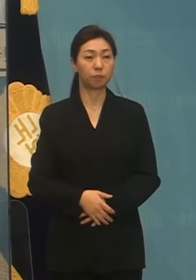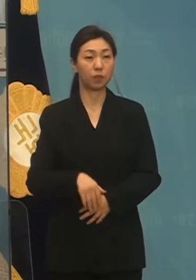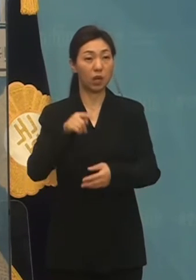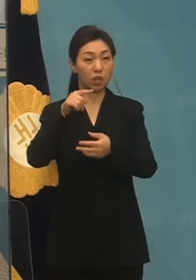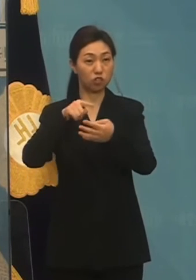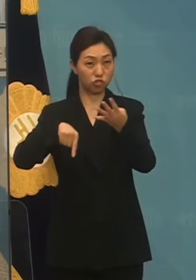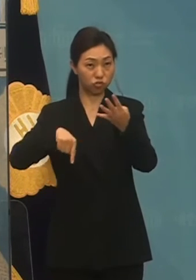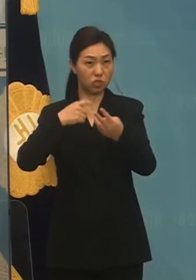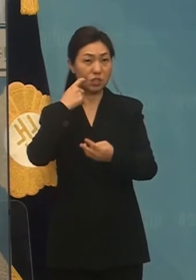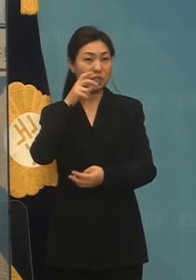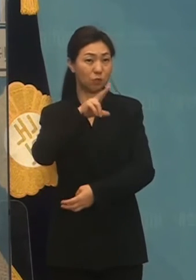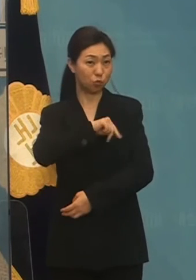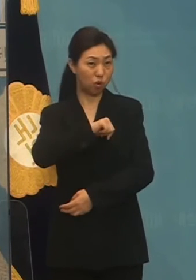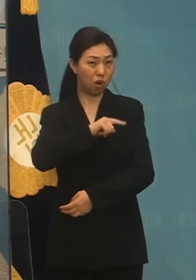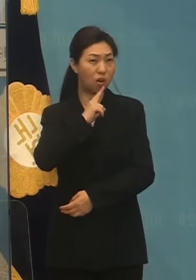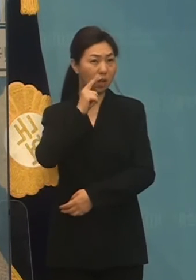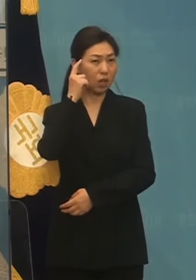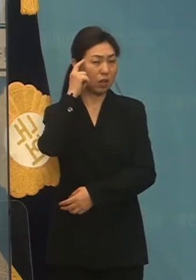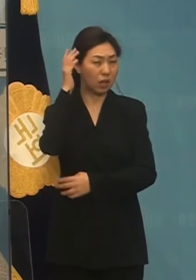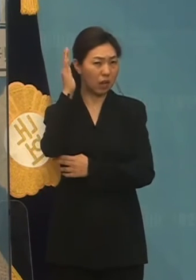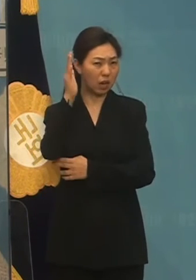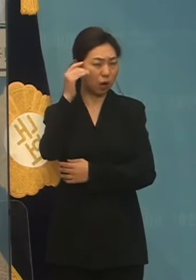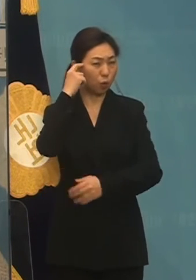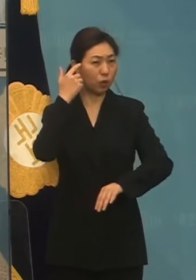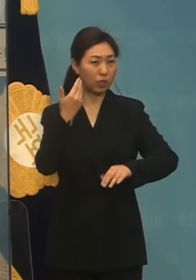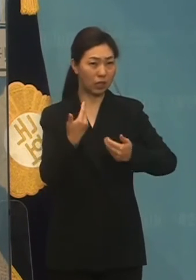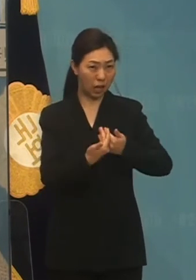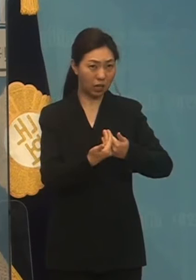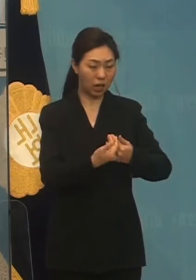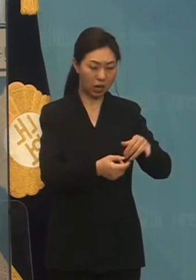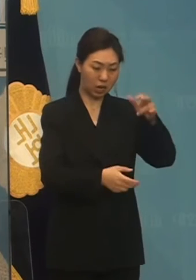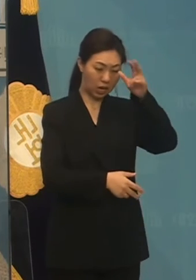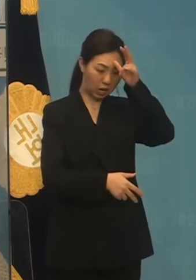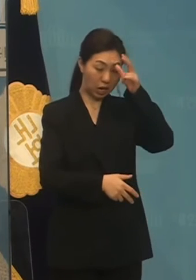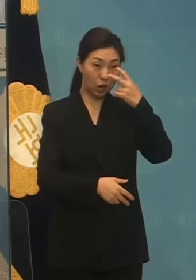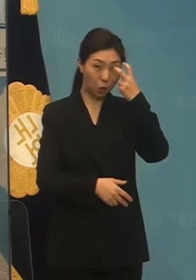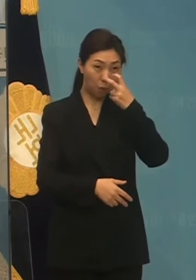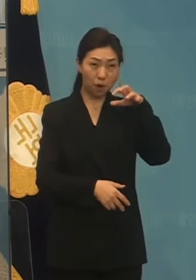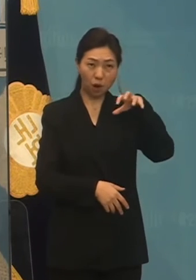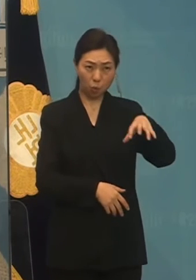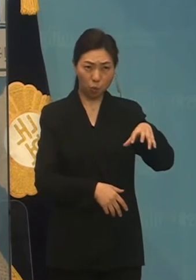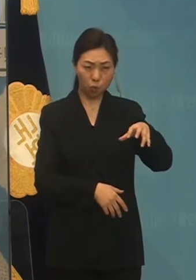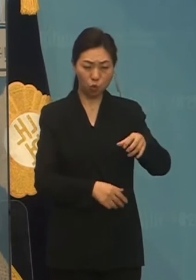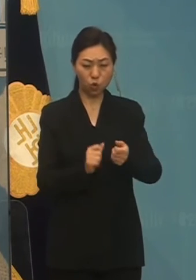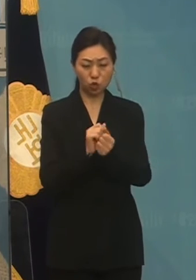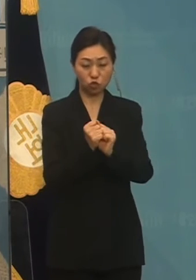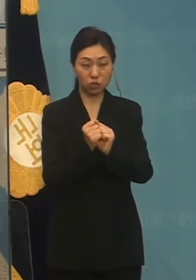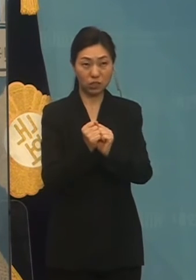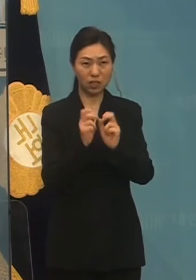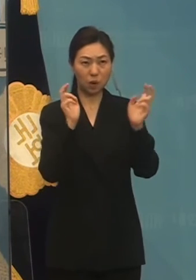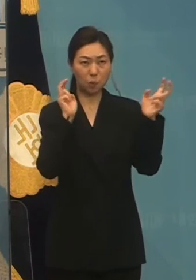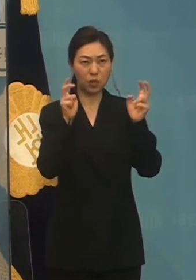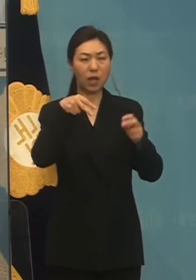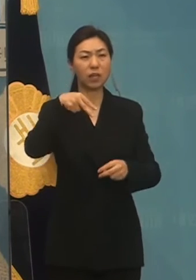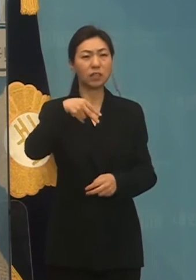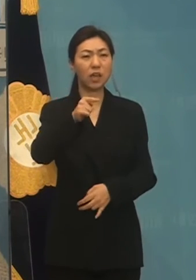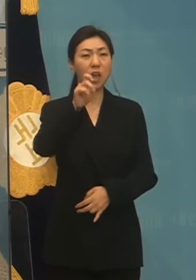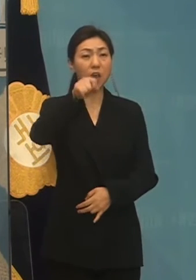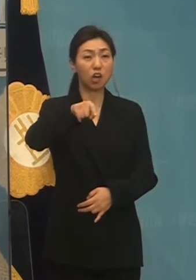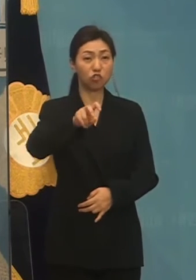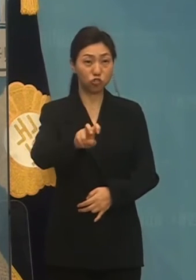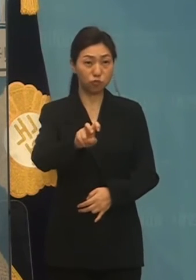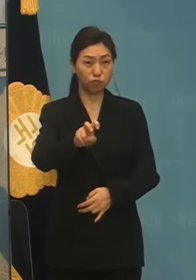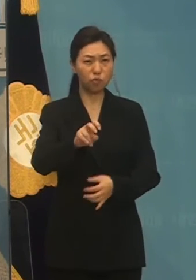의원의 주장과는 달리 검찰은 일반 KF 대출 건 중에서 주식회사 세운 관련 건에 한해서는